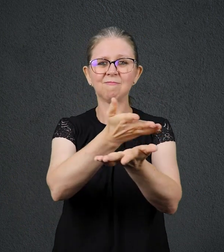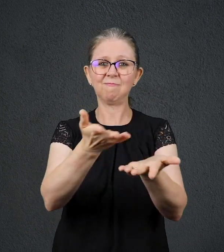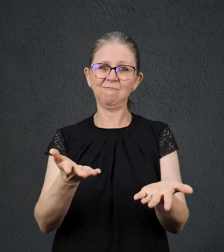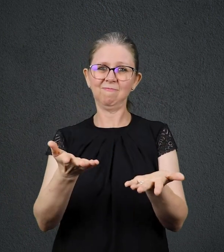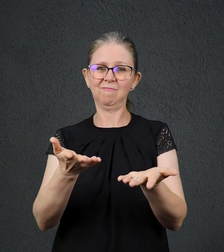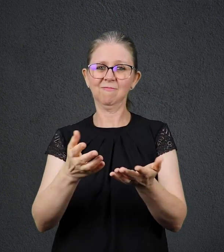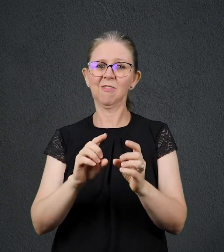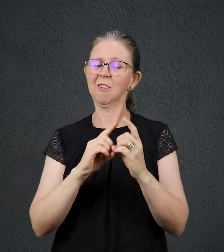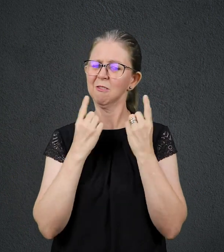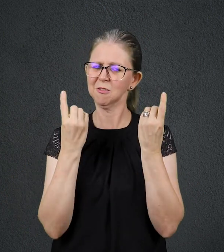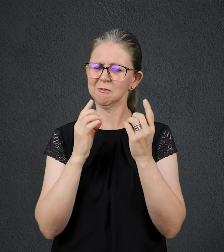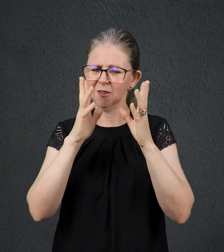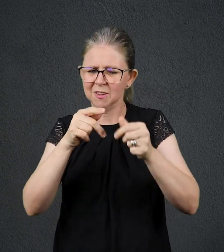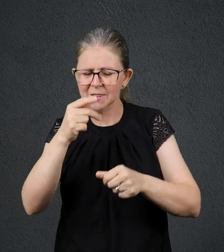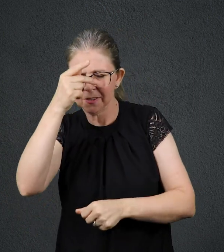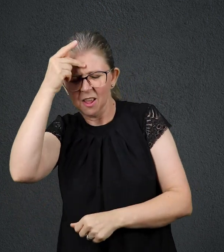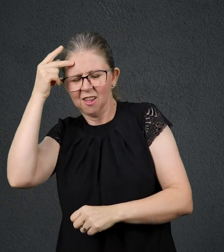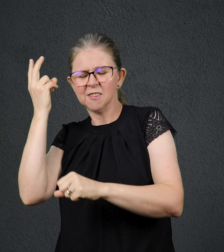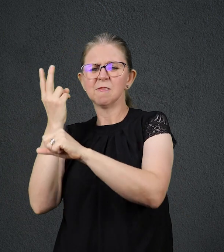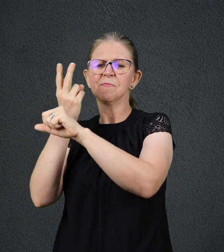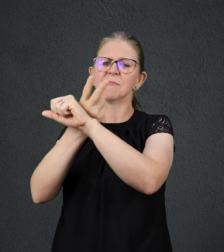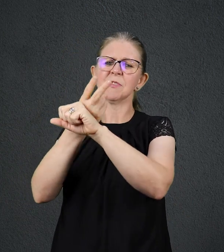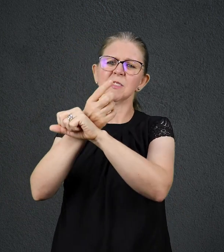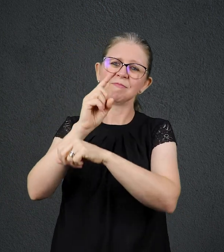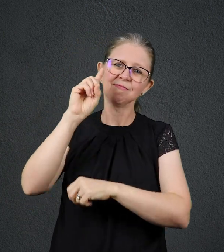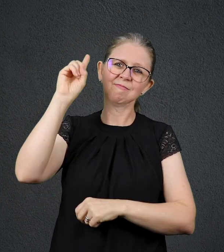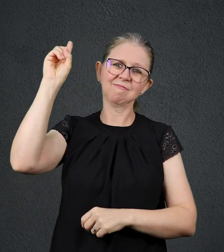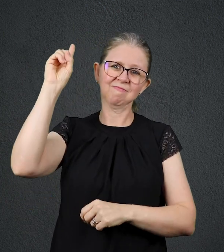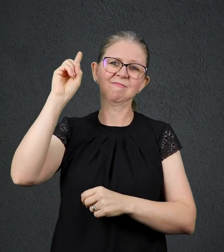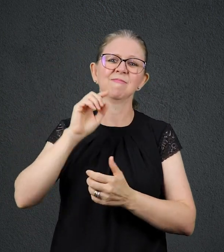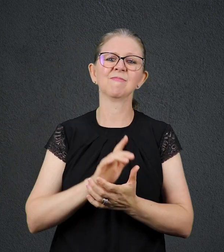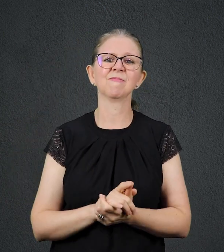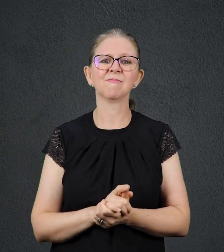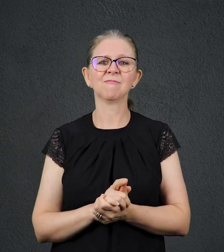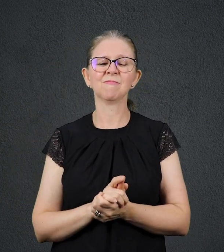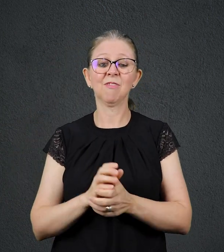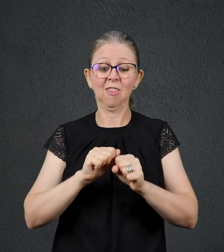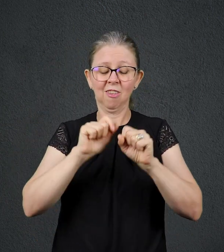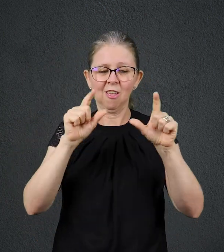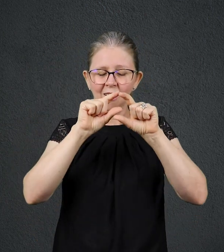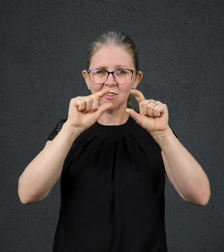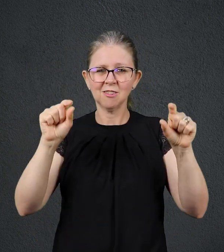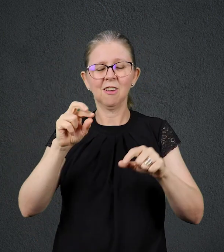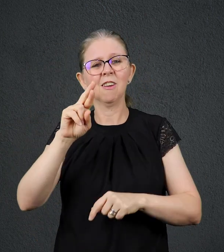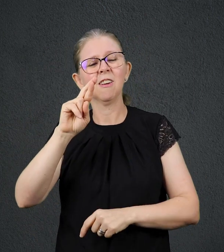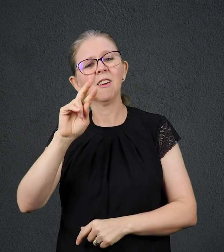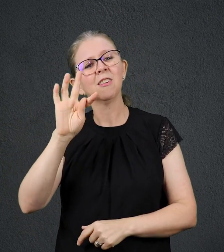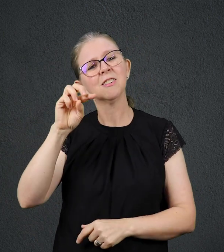O devocional de todos os que buscam a Deus Acesse transmundial.org.br